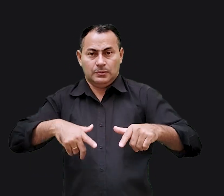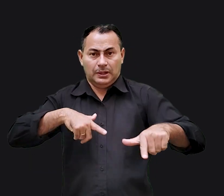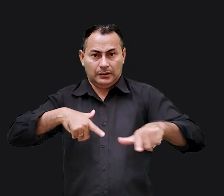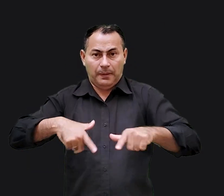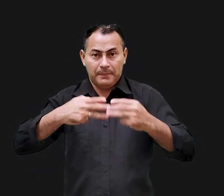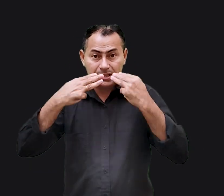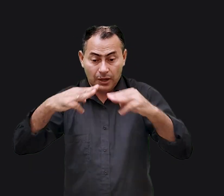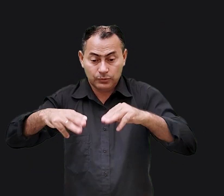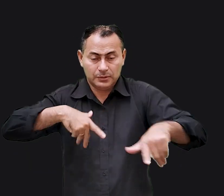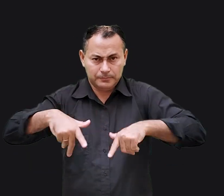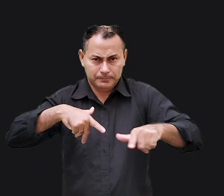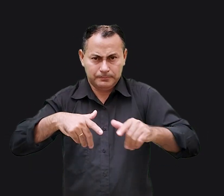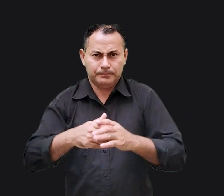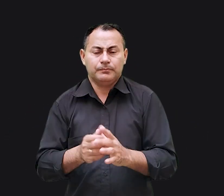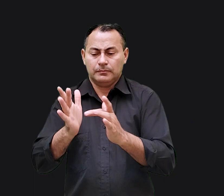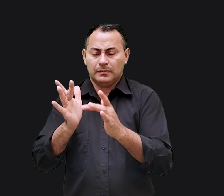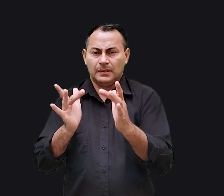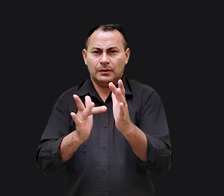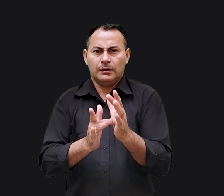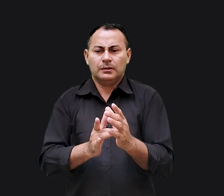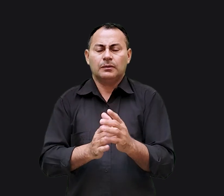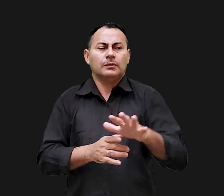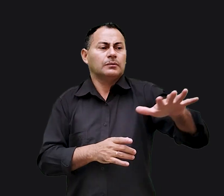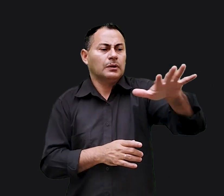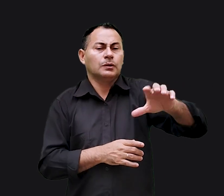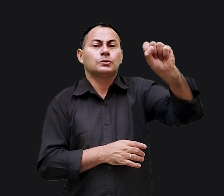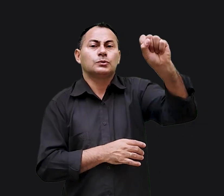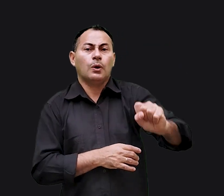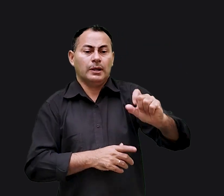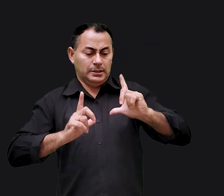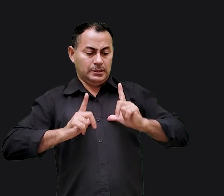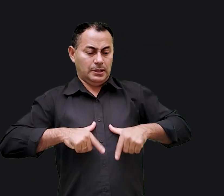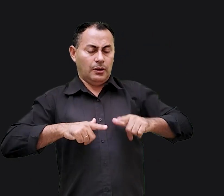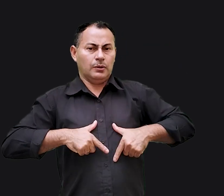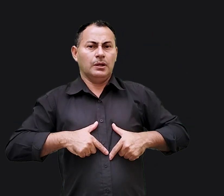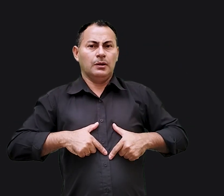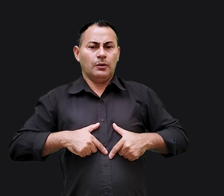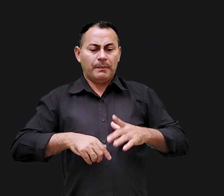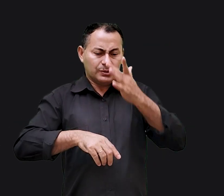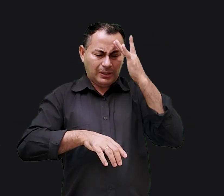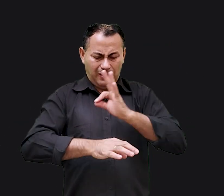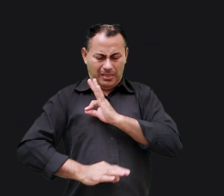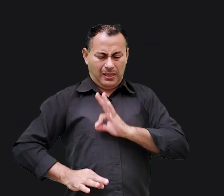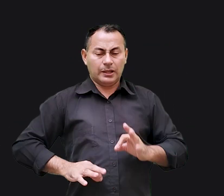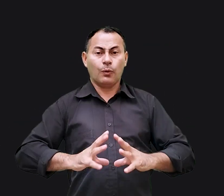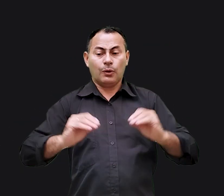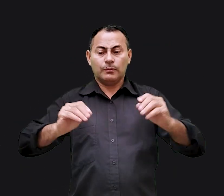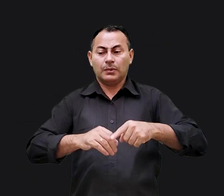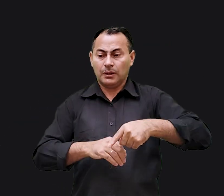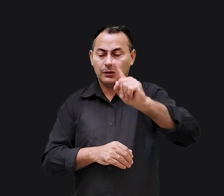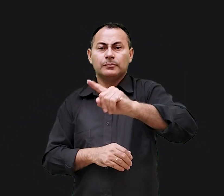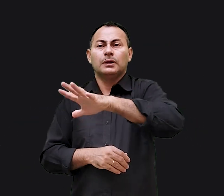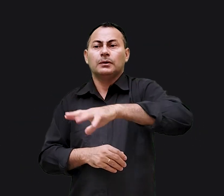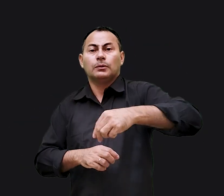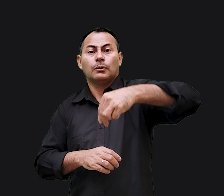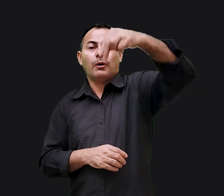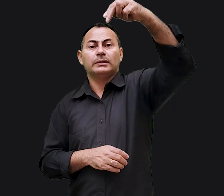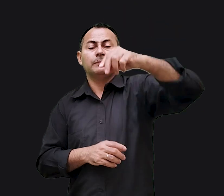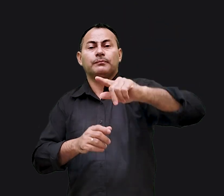início do seu ministério. Jesus estava na região sul de Israel e curou um leproso. Depois partiu para a região